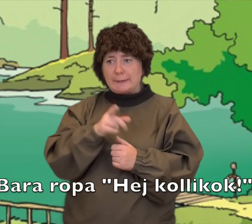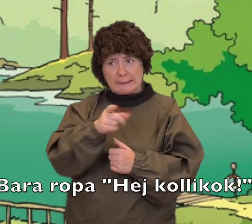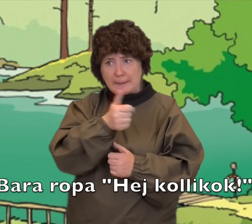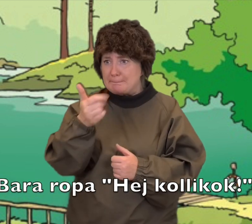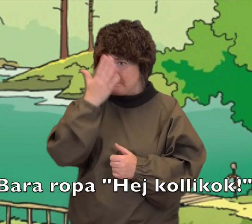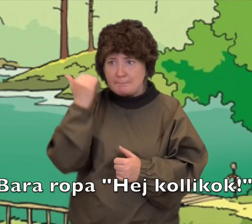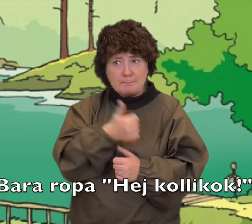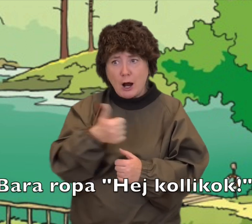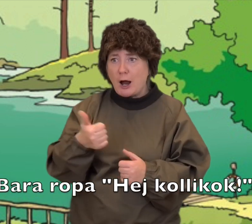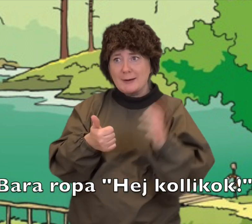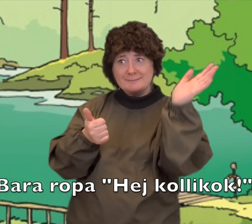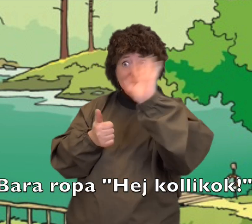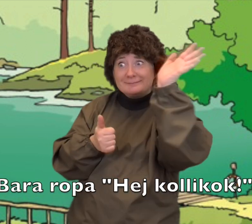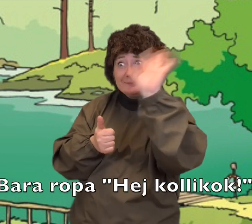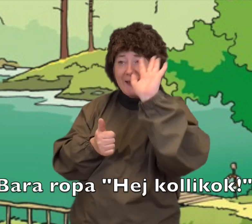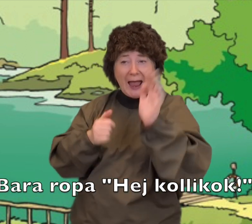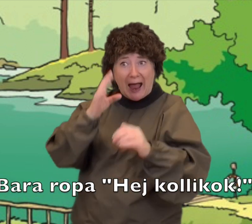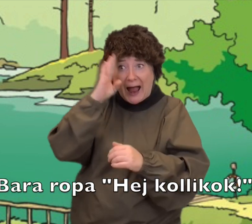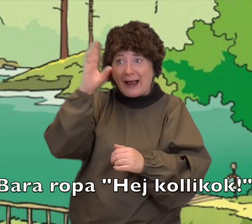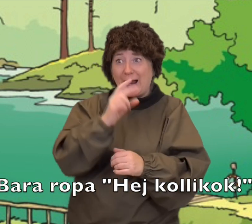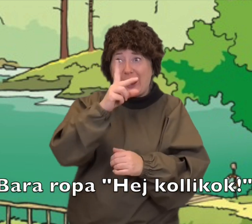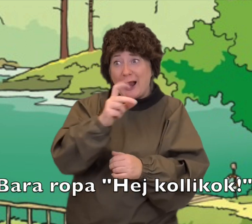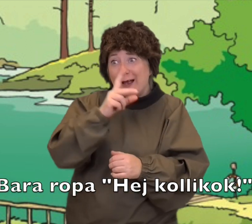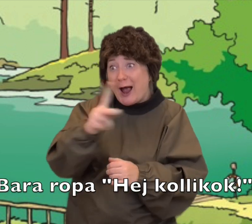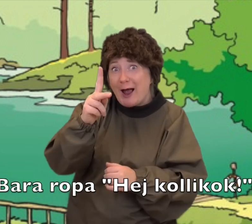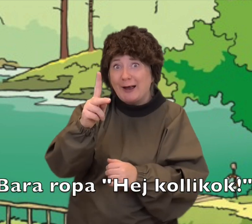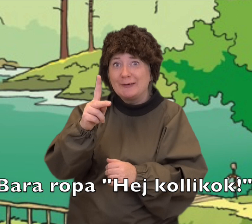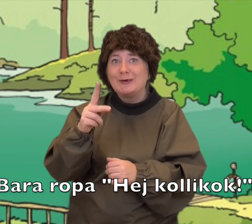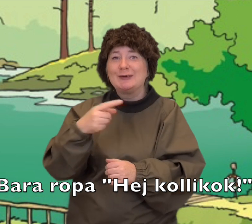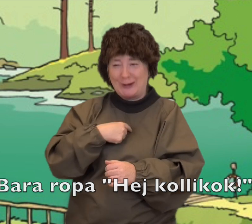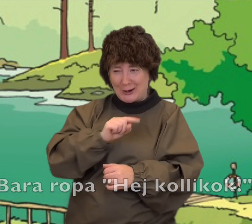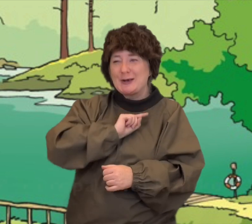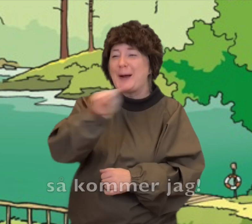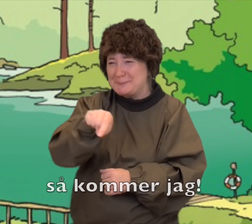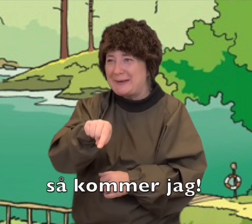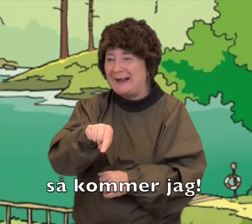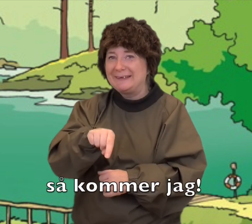Bara ropa. Hej, koll i koll! Så kommer jag.